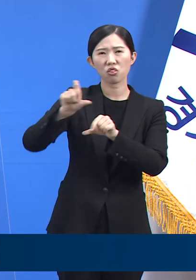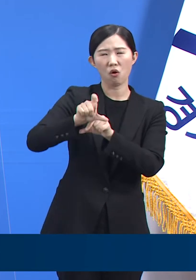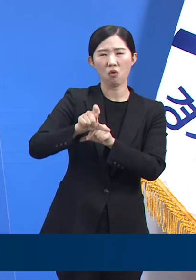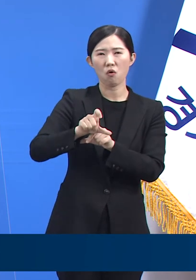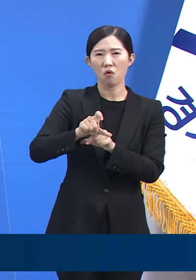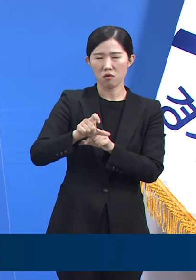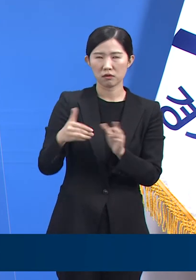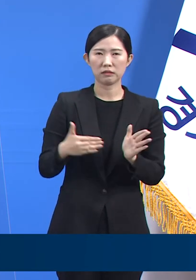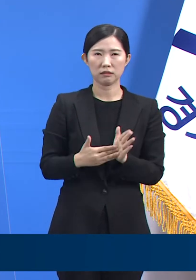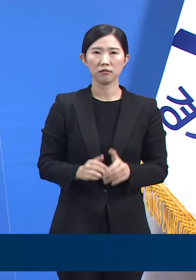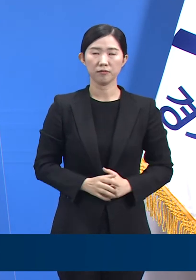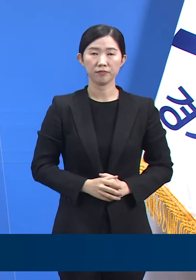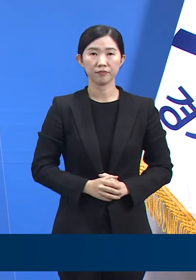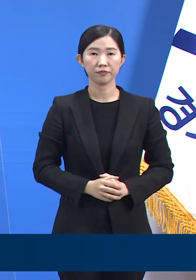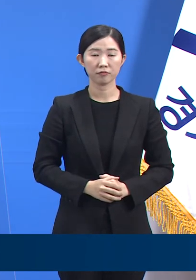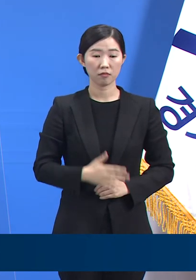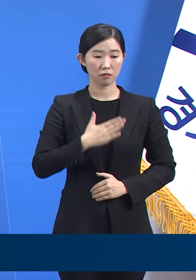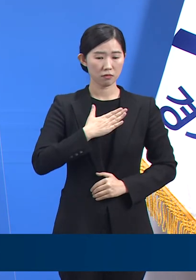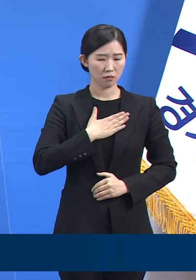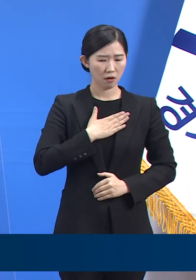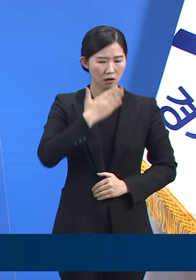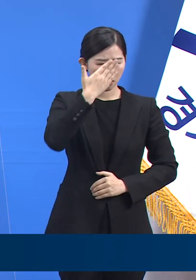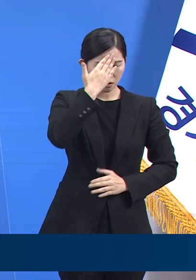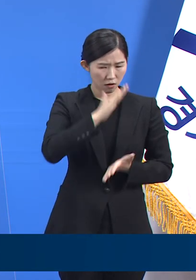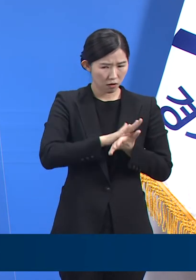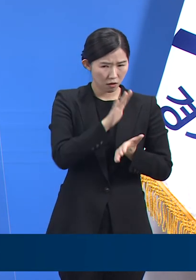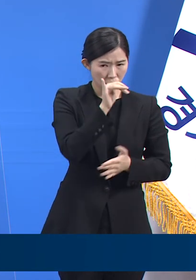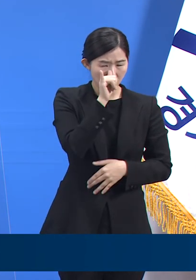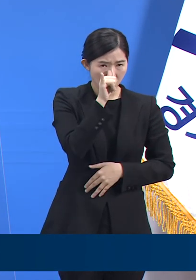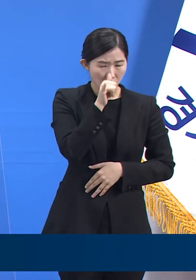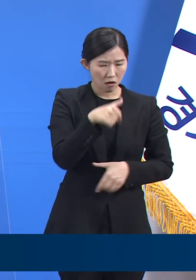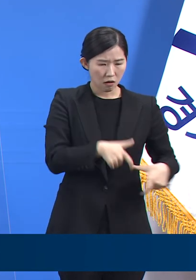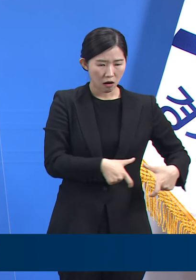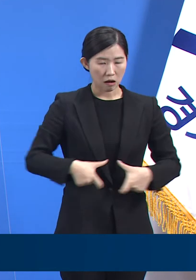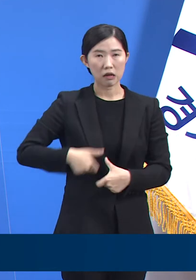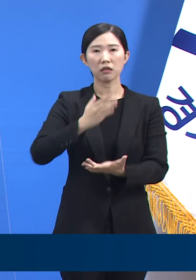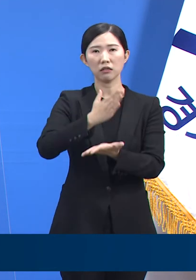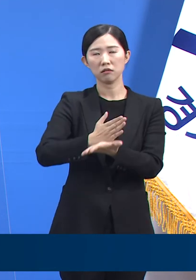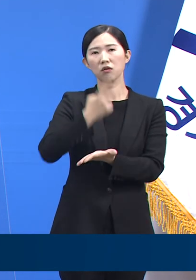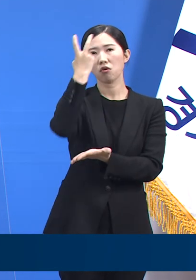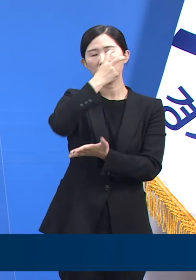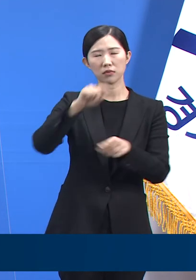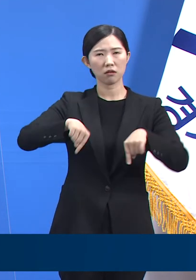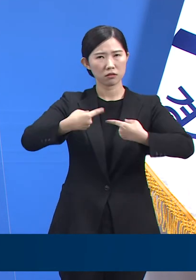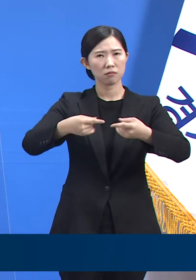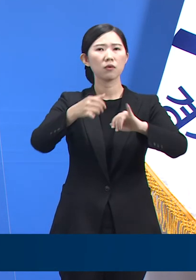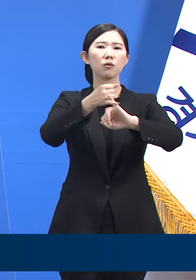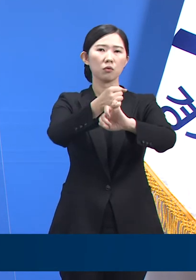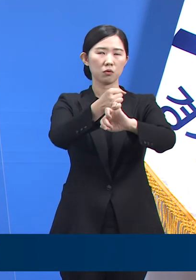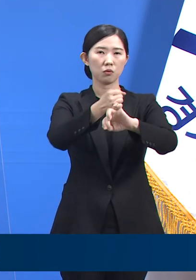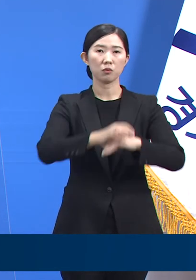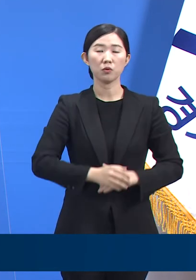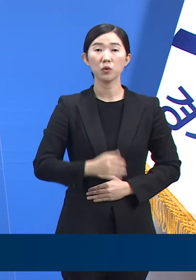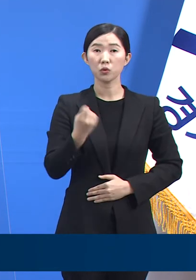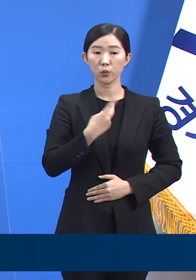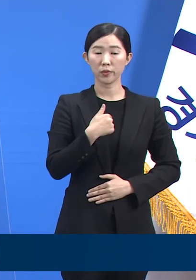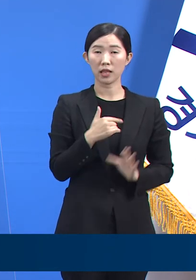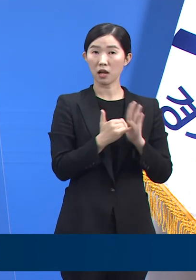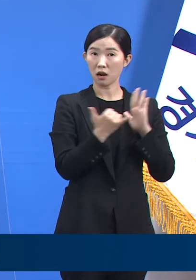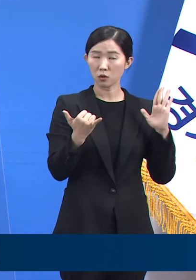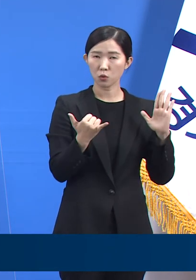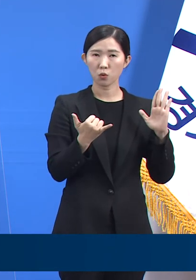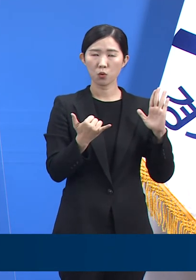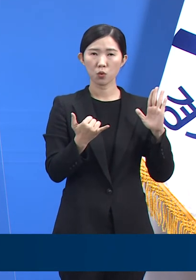본인에게서 증상이 확인될 때 주저앉지 않고 검사를 받는 일 그리고 가족이나 동료에게